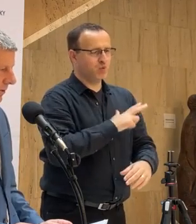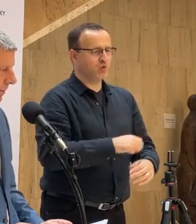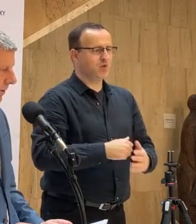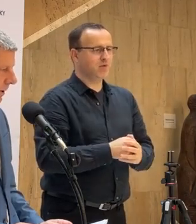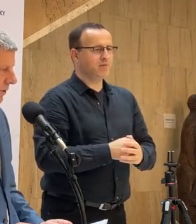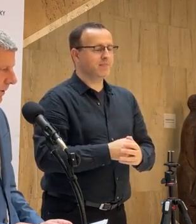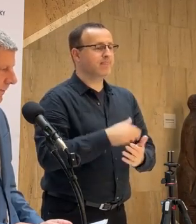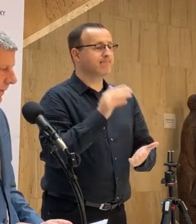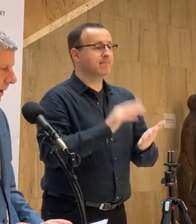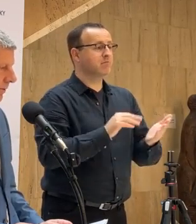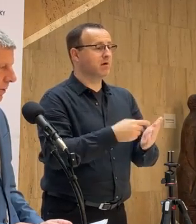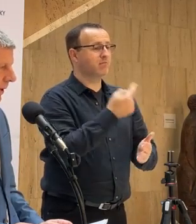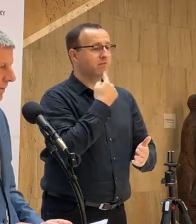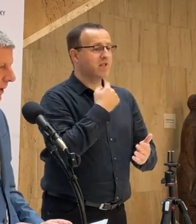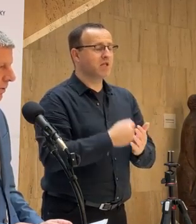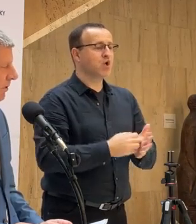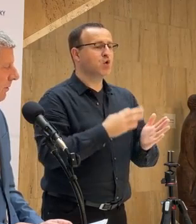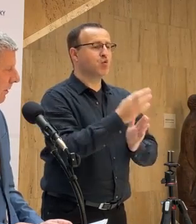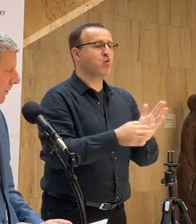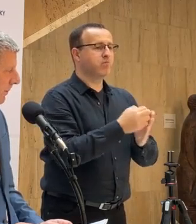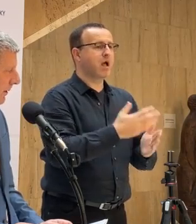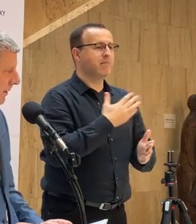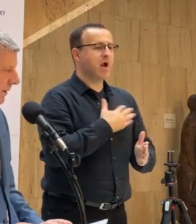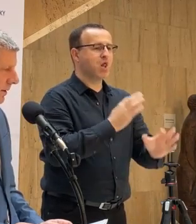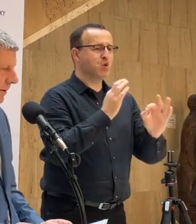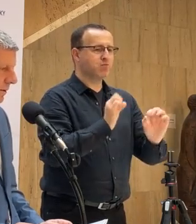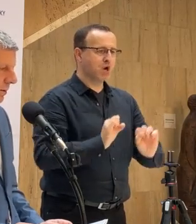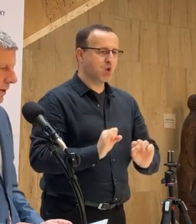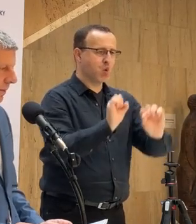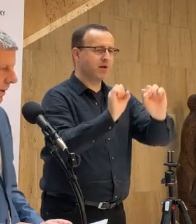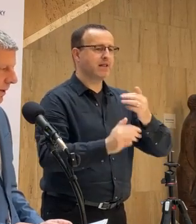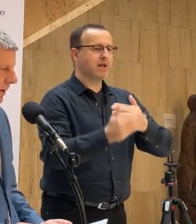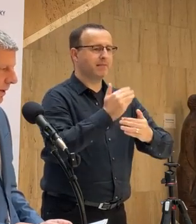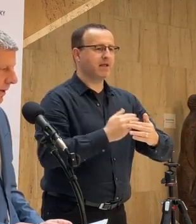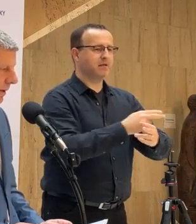Treba však povedať, že aj v dobe, keď sme mali účinnú ochranu pred úmrtiami,